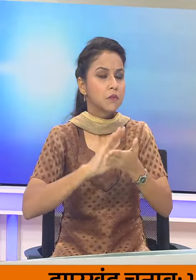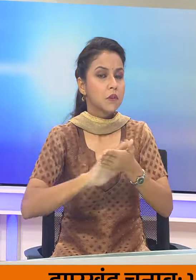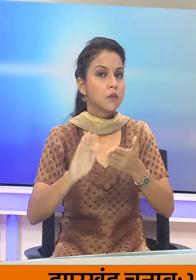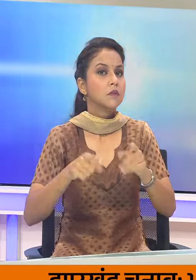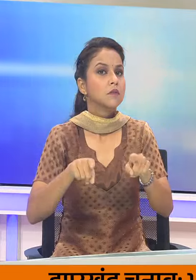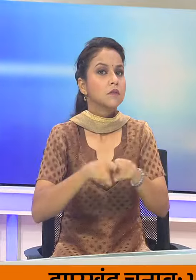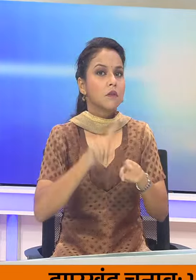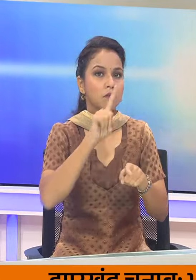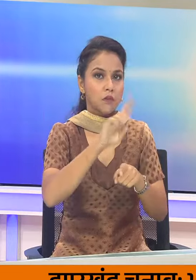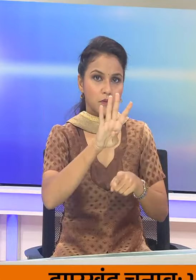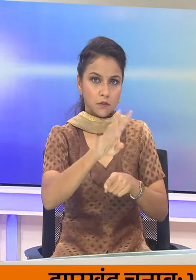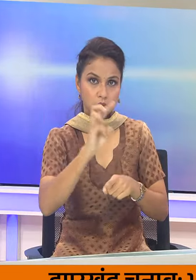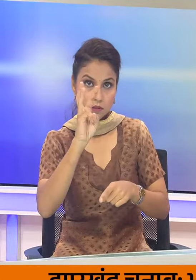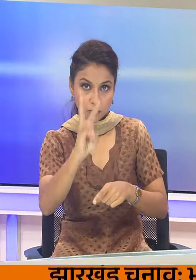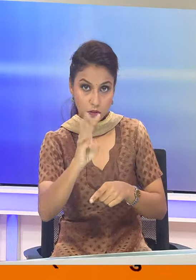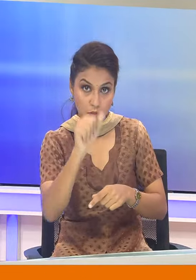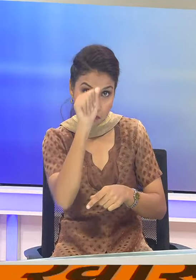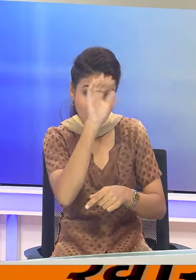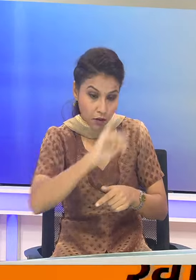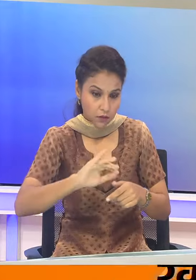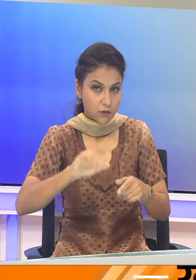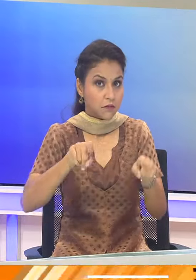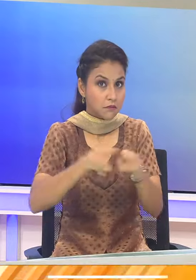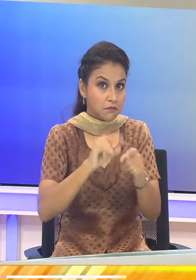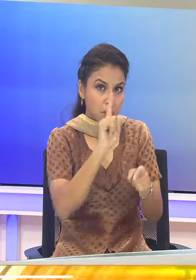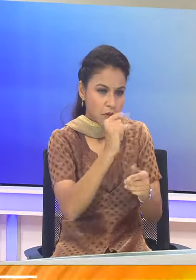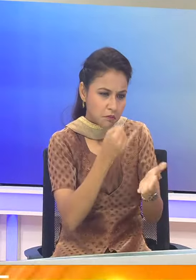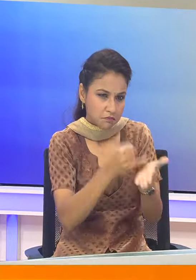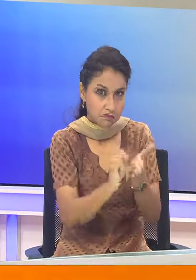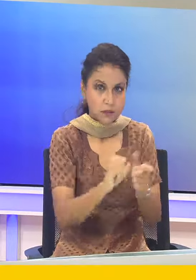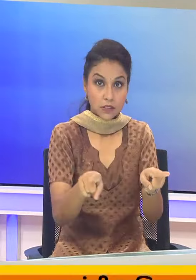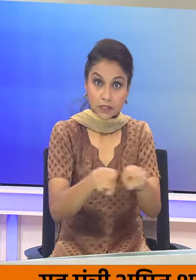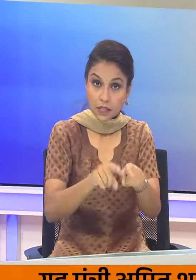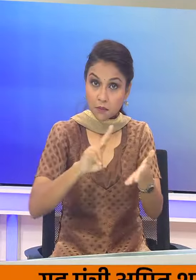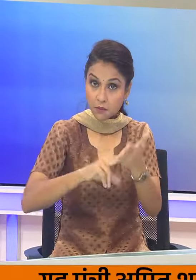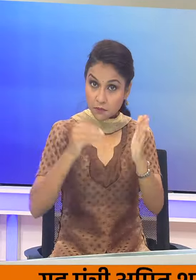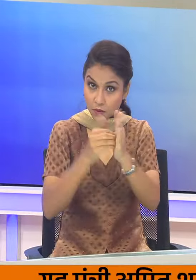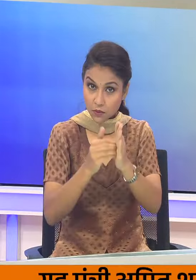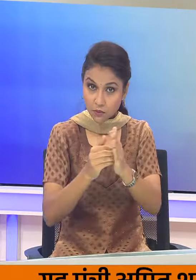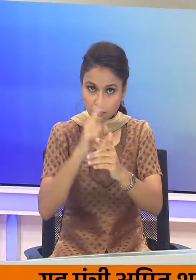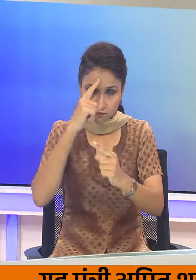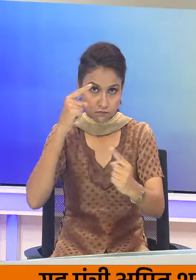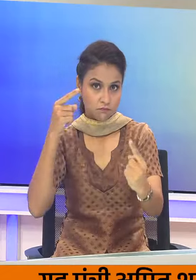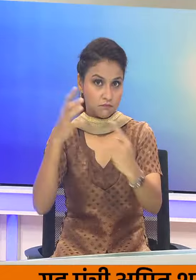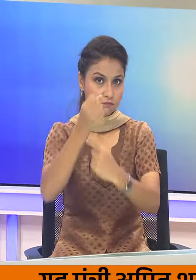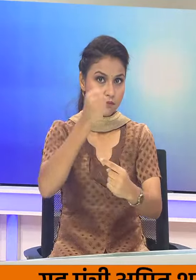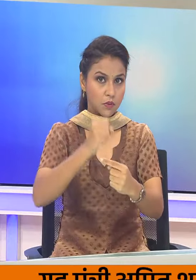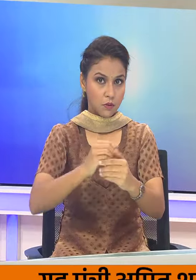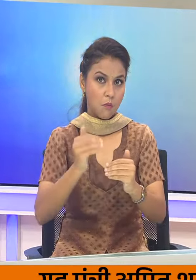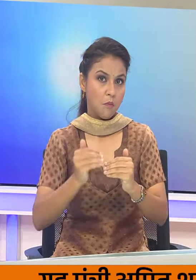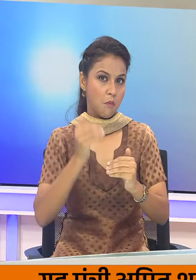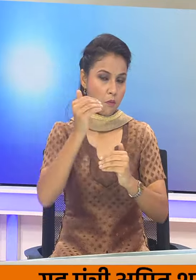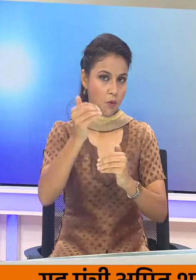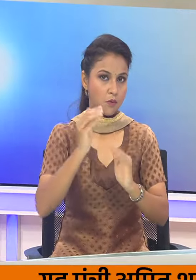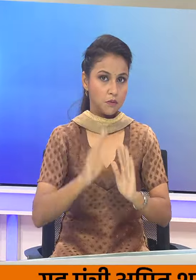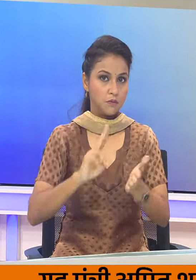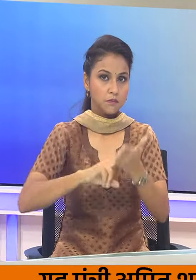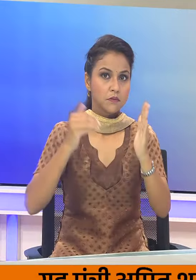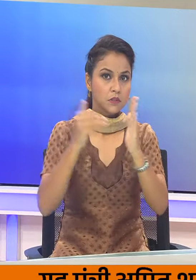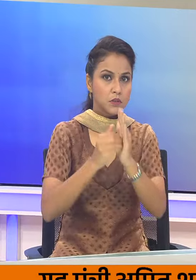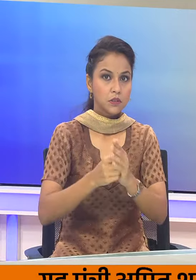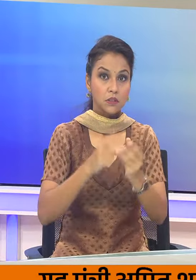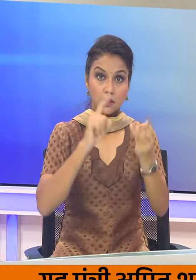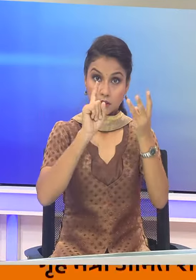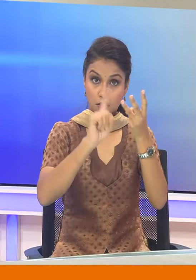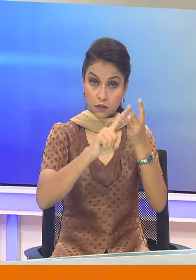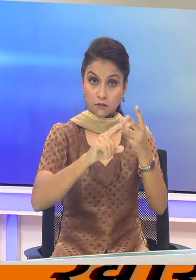भायत को जोहां एक विकेट की दरकार है वहीं न्यूजिलेंड भायत को देने वाले लक्ष को ज्यादा से ज्यादा करना चाहेगा न्यूजिलेंड तीन टेस्ट